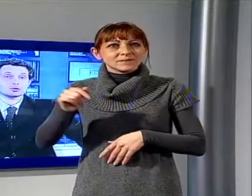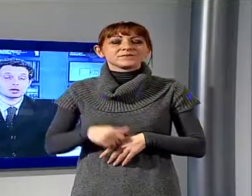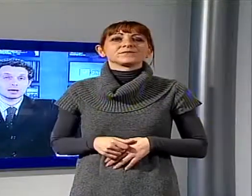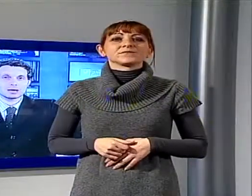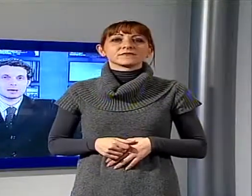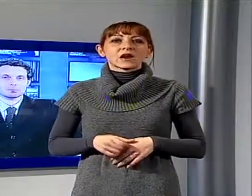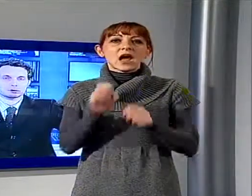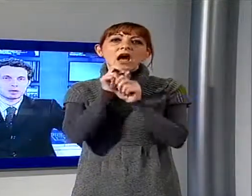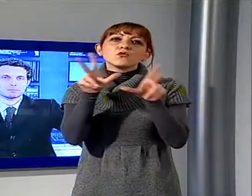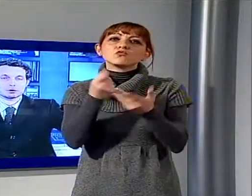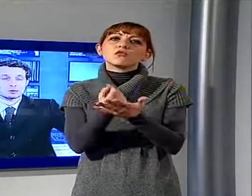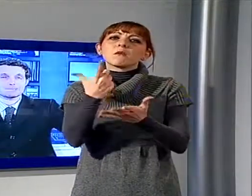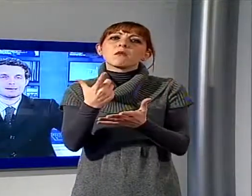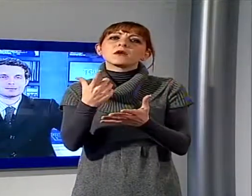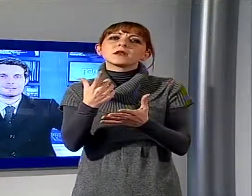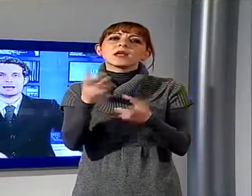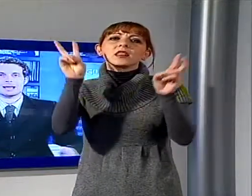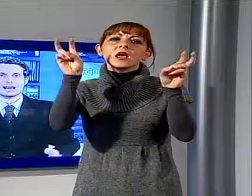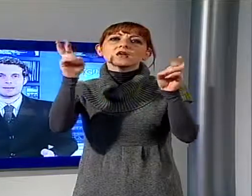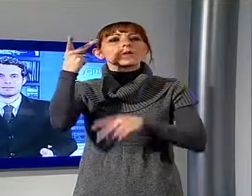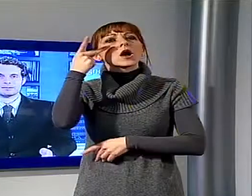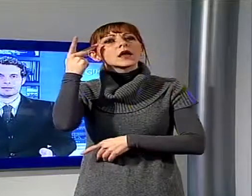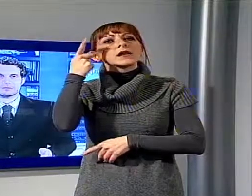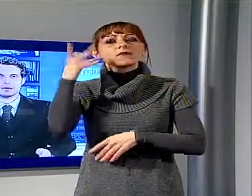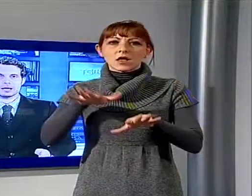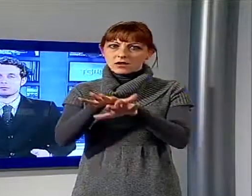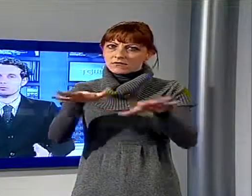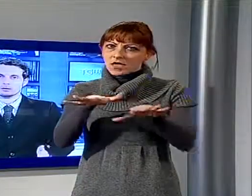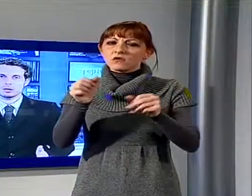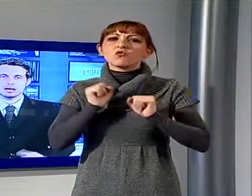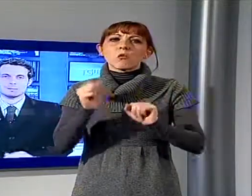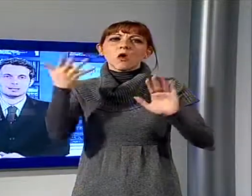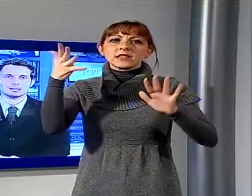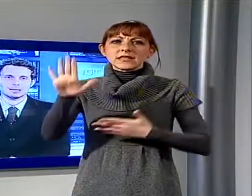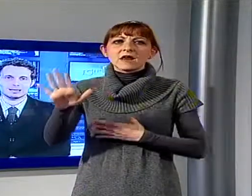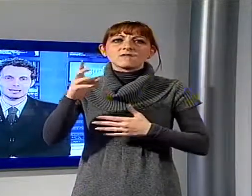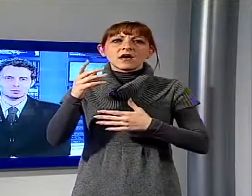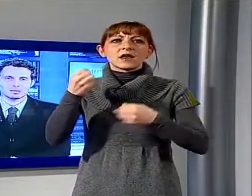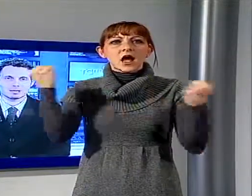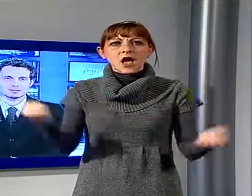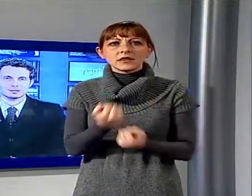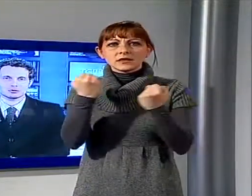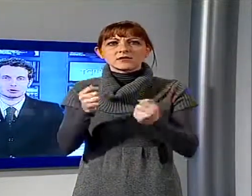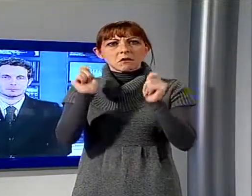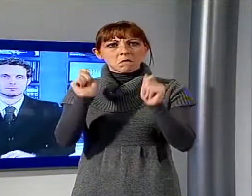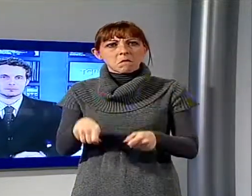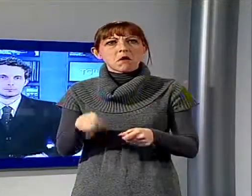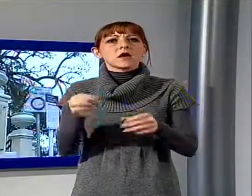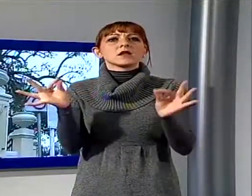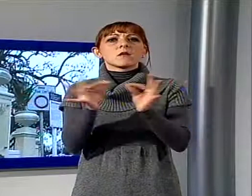legge che potrebbe, dovrebbe salvare la manifestazione subito a partire dal 2016.